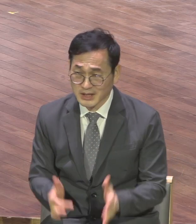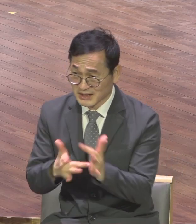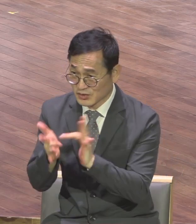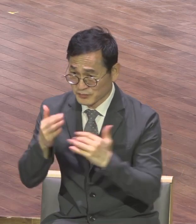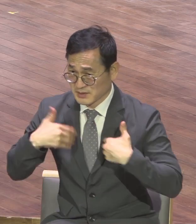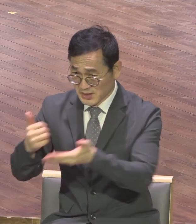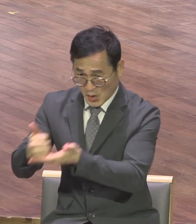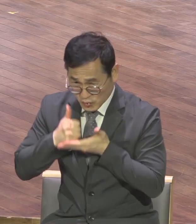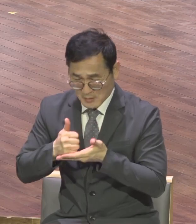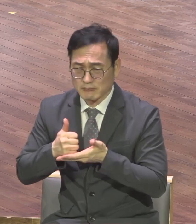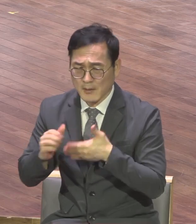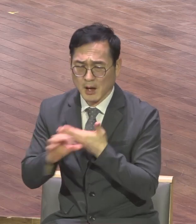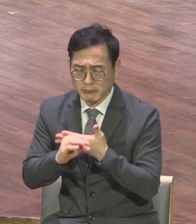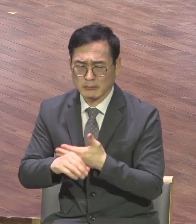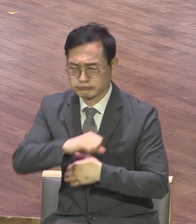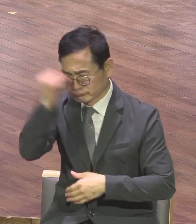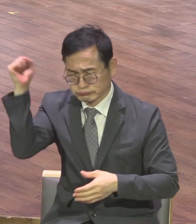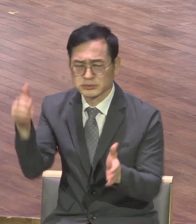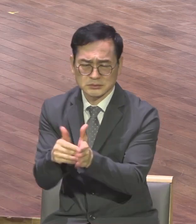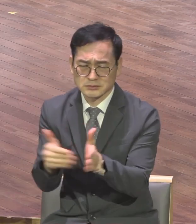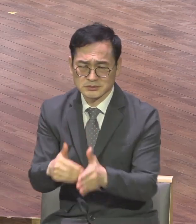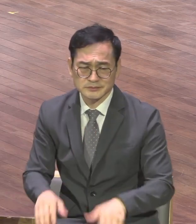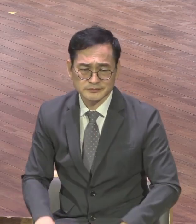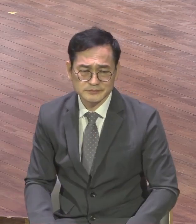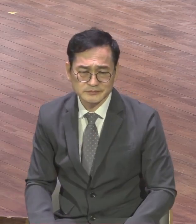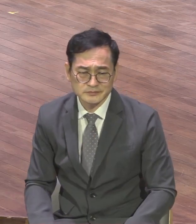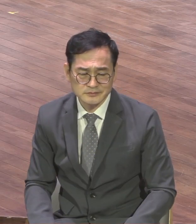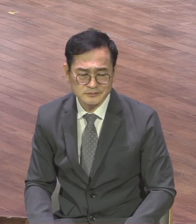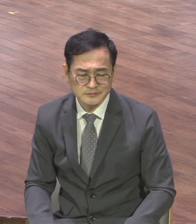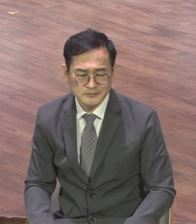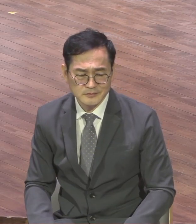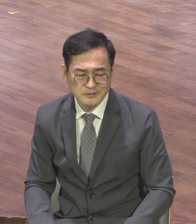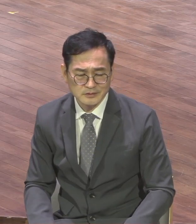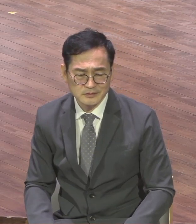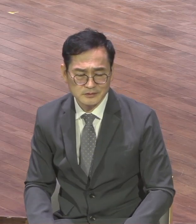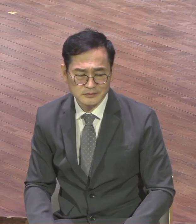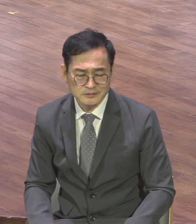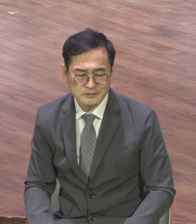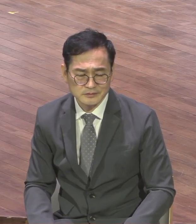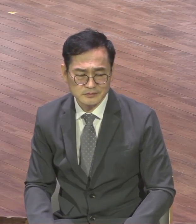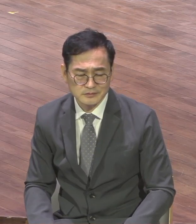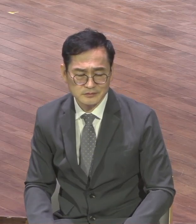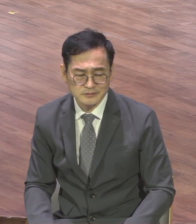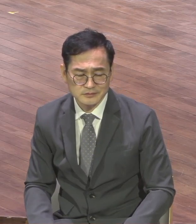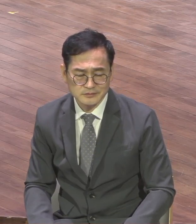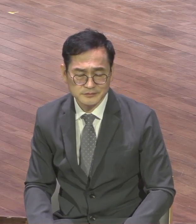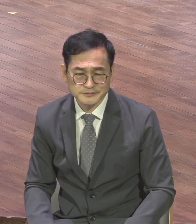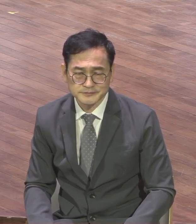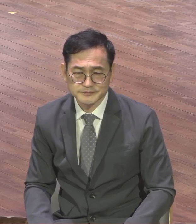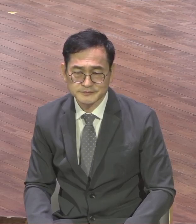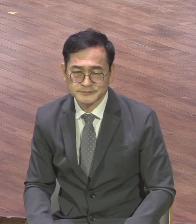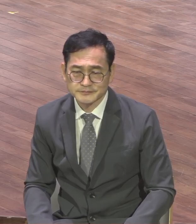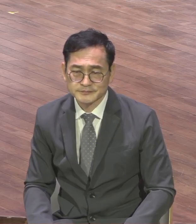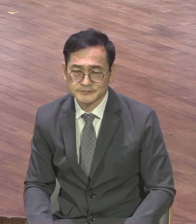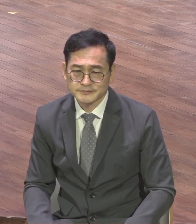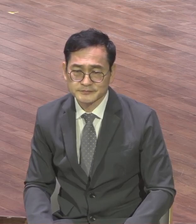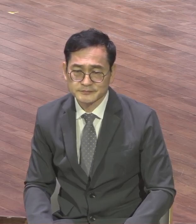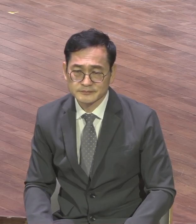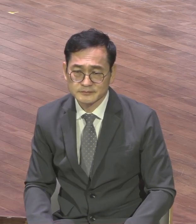끝이야 그래서 죽었단 말투 주여 나는 영접 것도 안 시키셨으면 어떻게 되겠어요 그분이